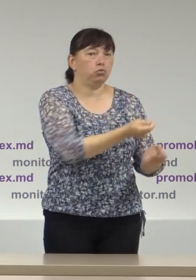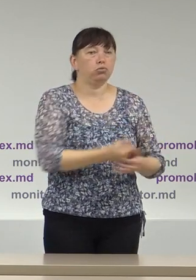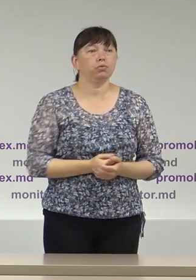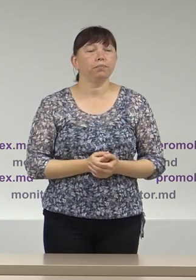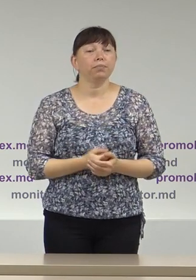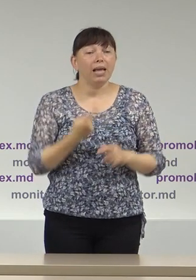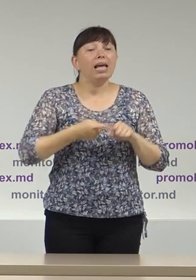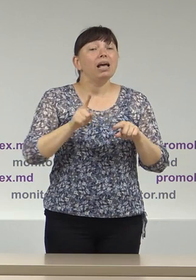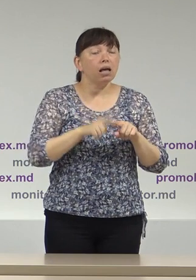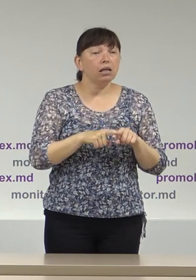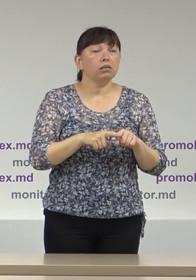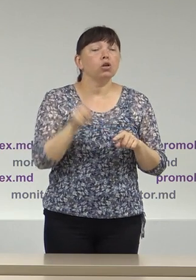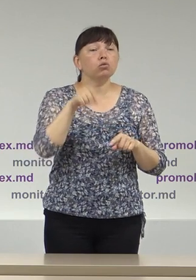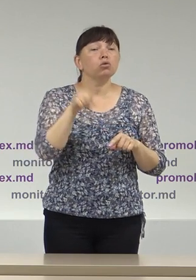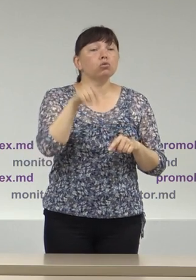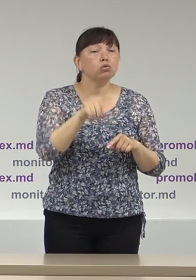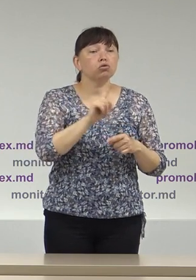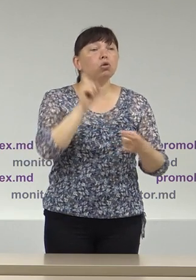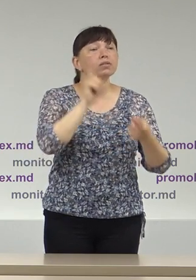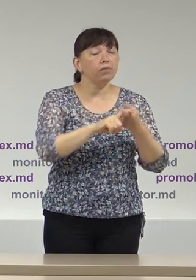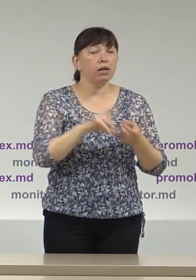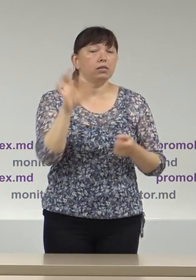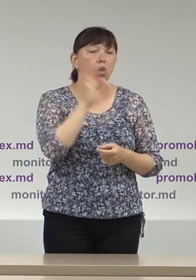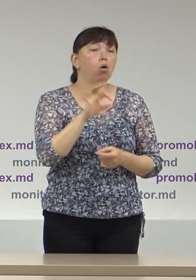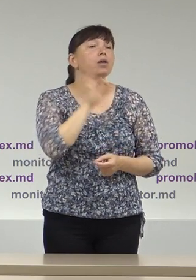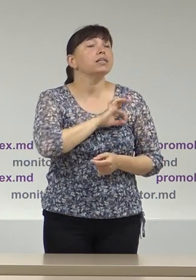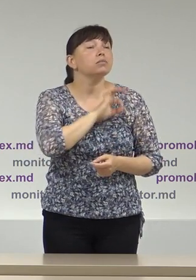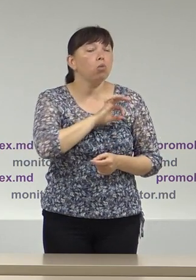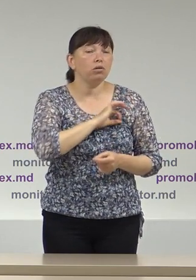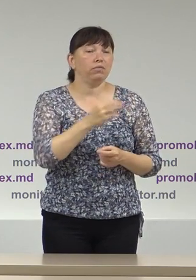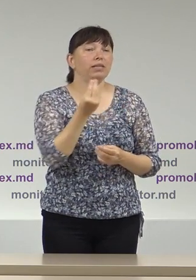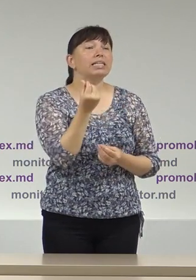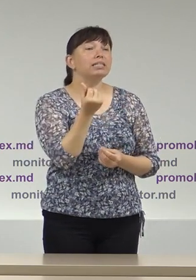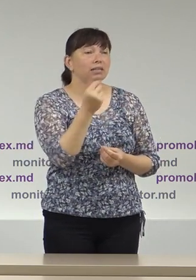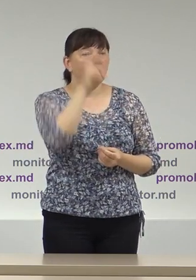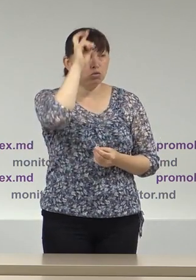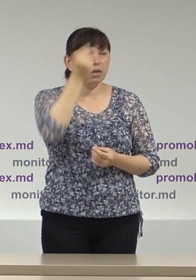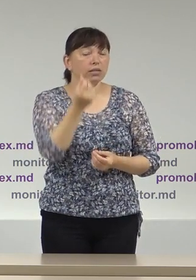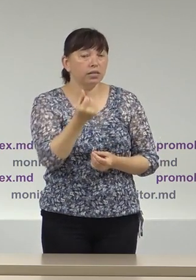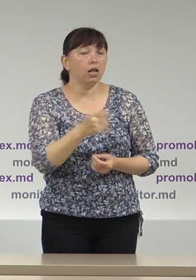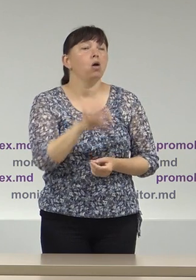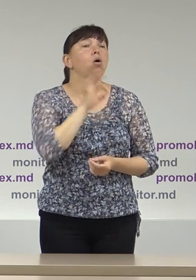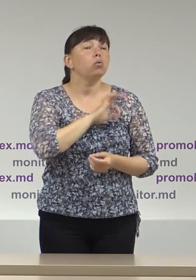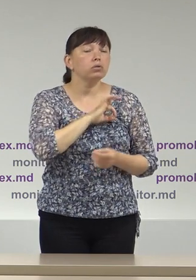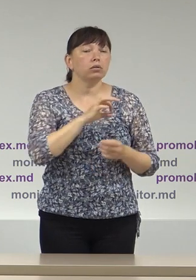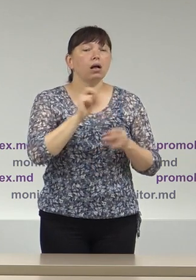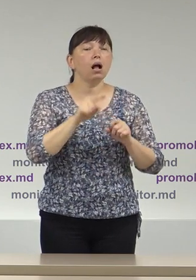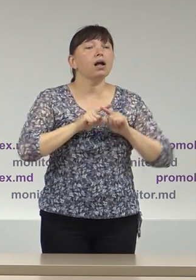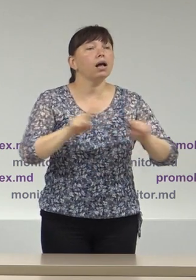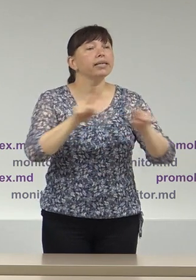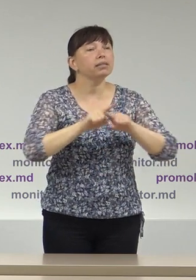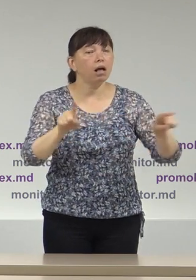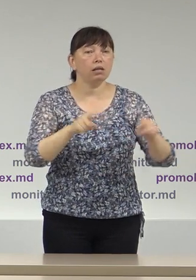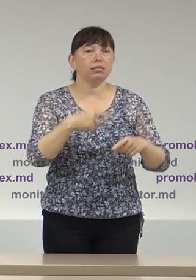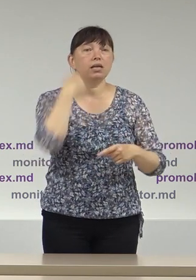Aceste vizează alegații de utilizare abuzivă a resurselor administrative, într-un caz, utilizarea în scop de agitație electorală